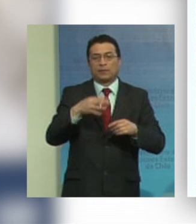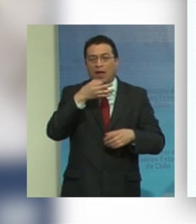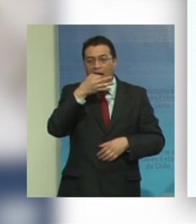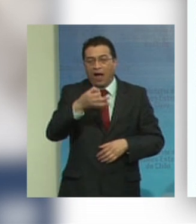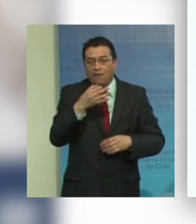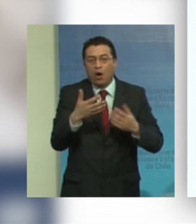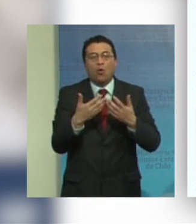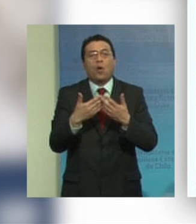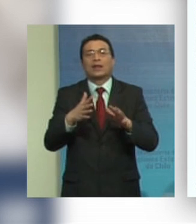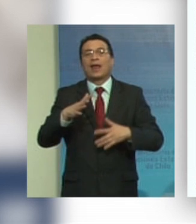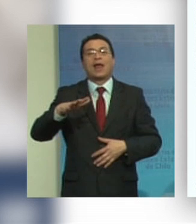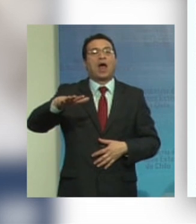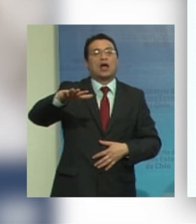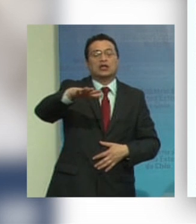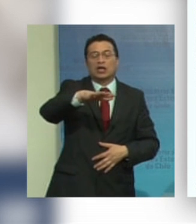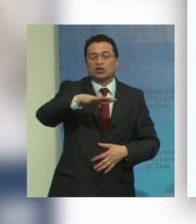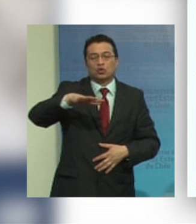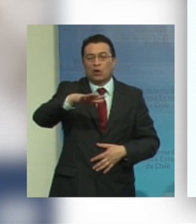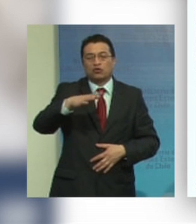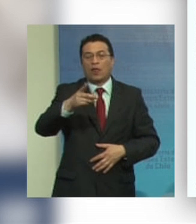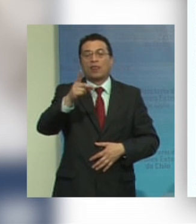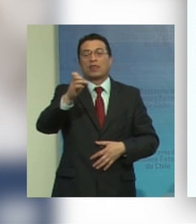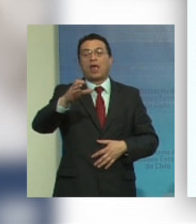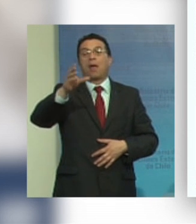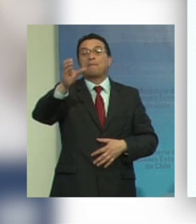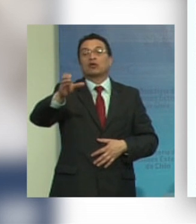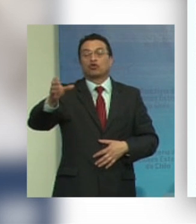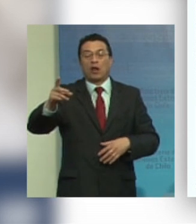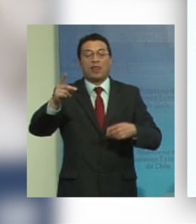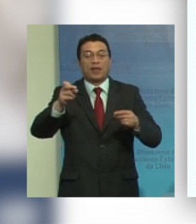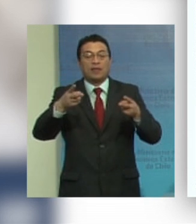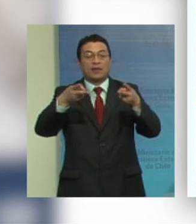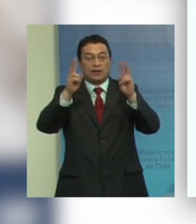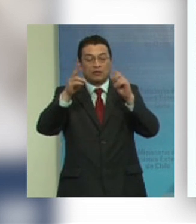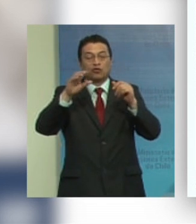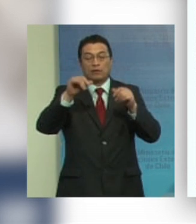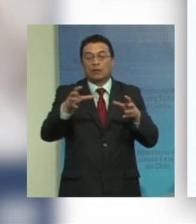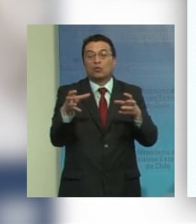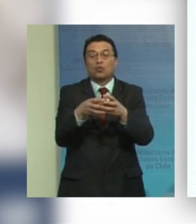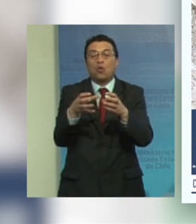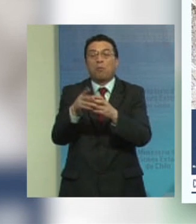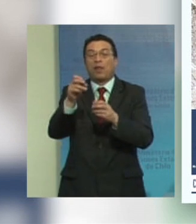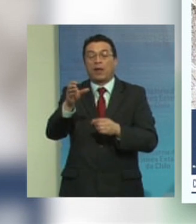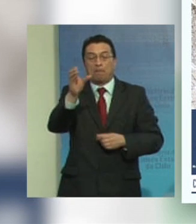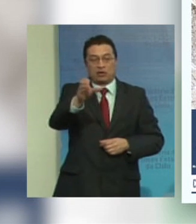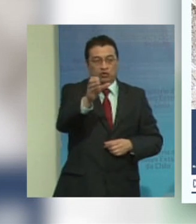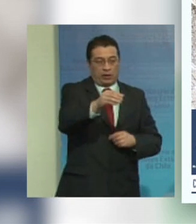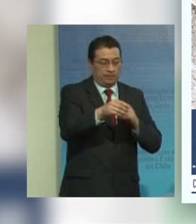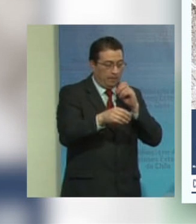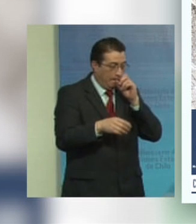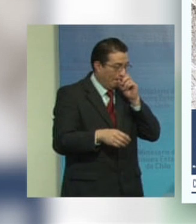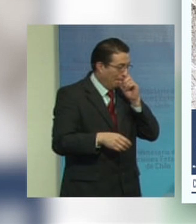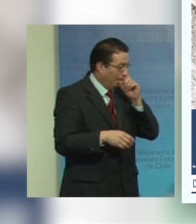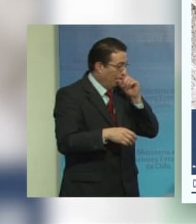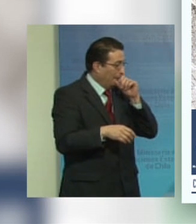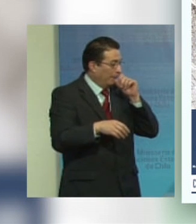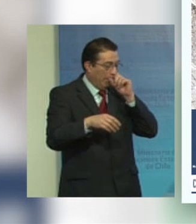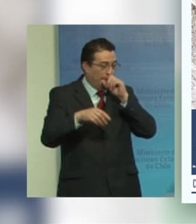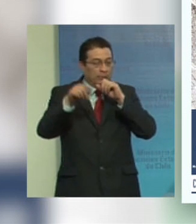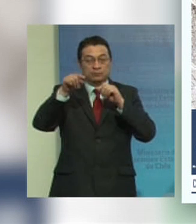situación de personas de derechos de segmentos de la población en el caso